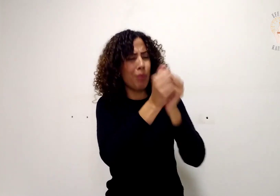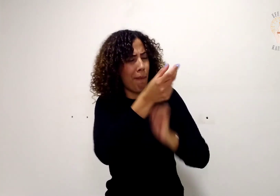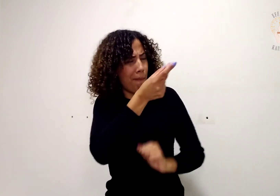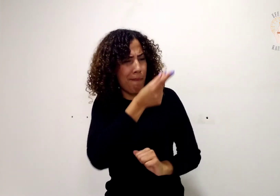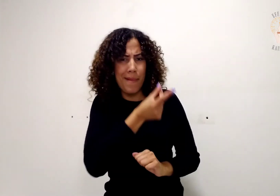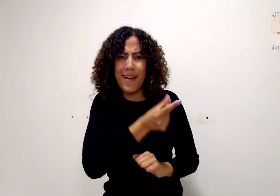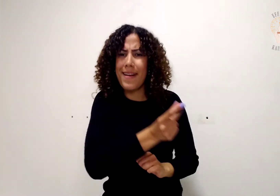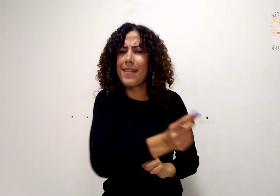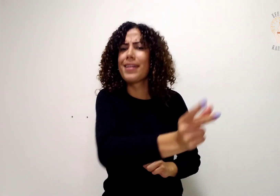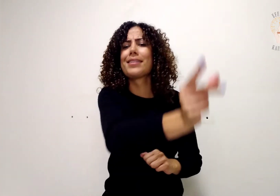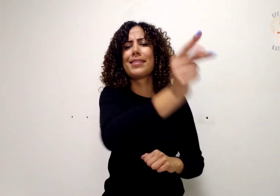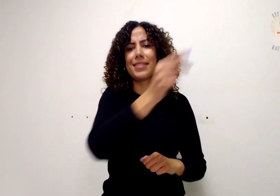de volta para sempre.